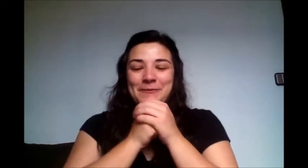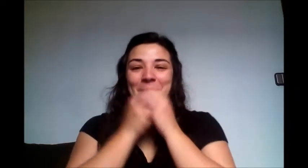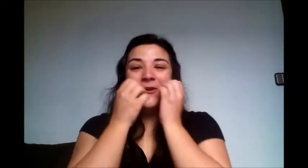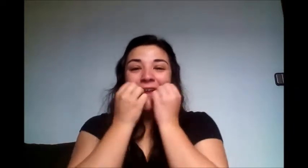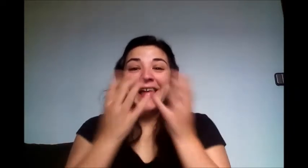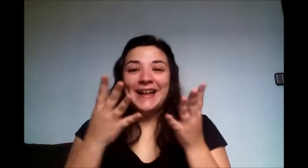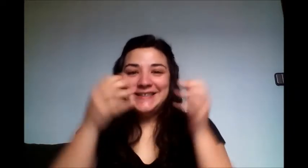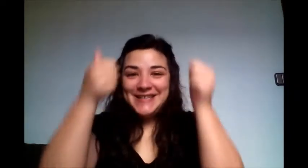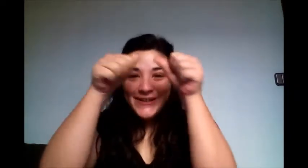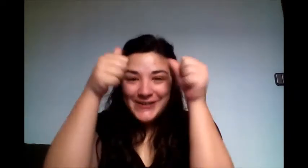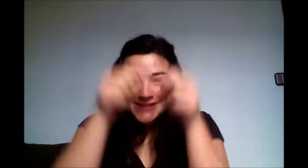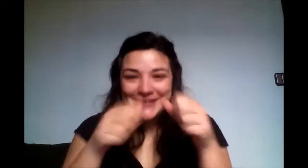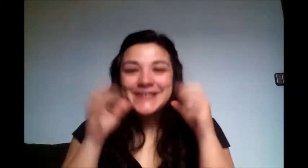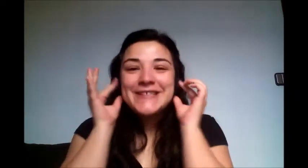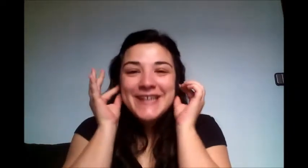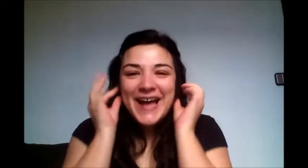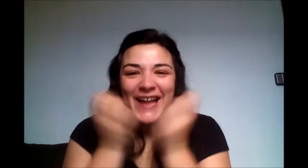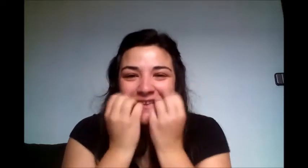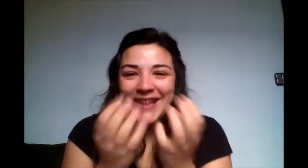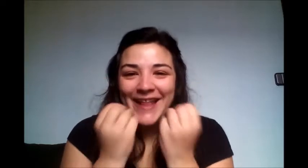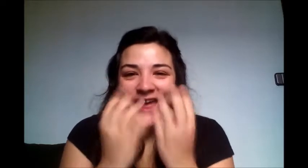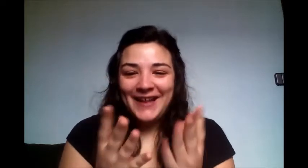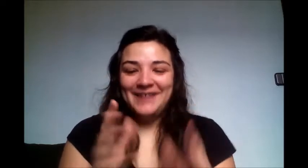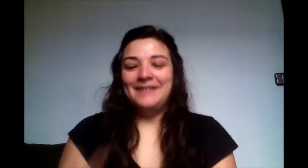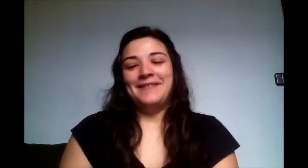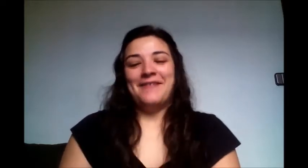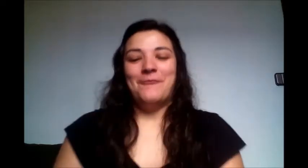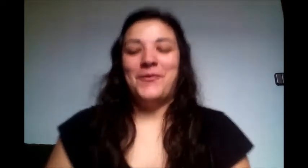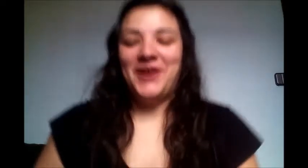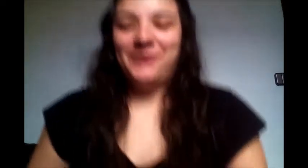Well, what's up, guys? Chicas, ¿qué tal? Bueno,